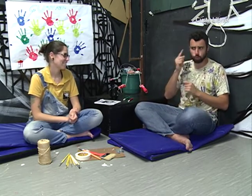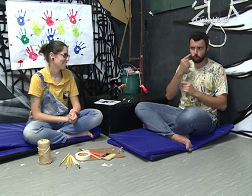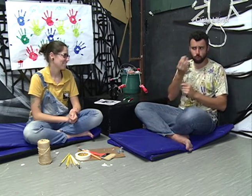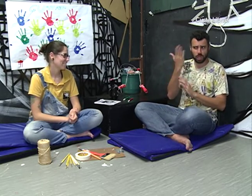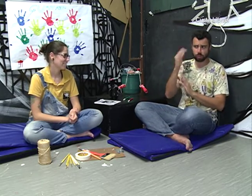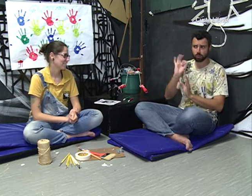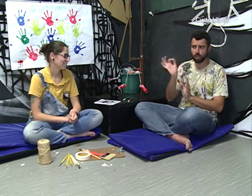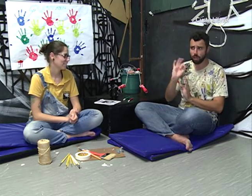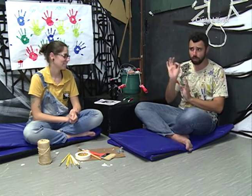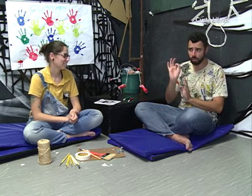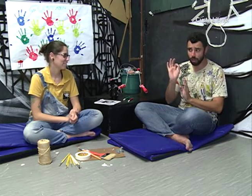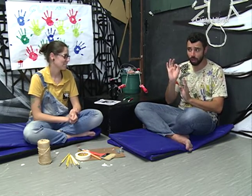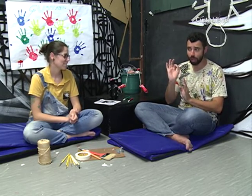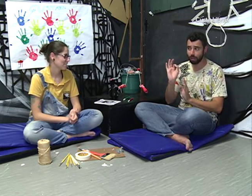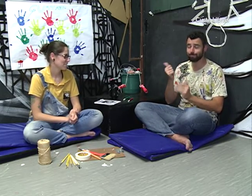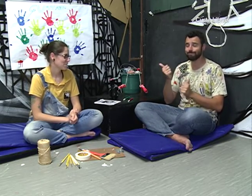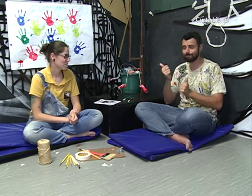O primeiro aluno surdo da instituição.